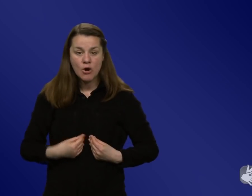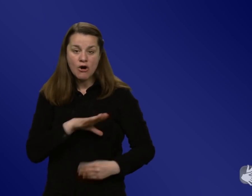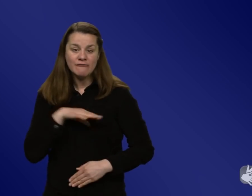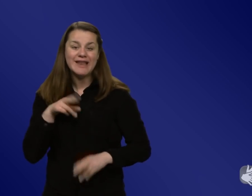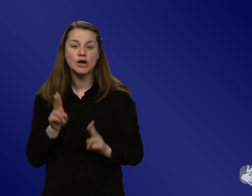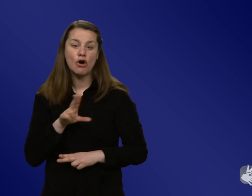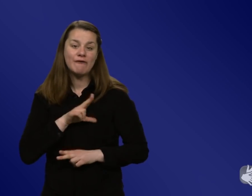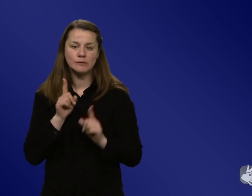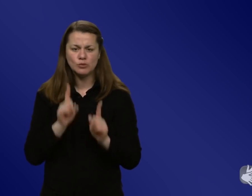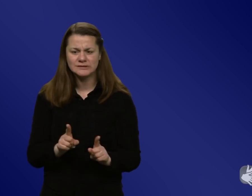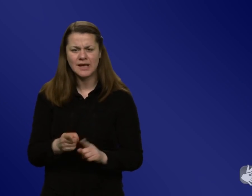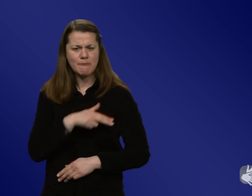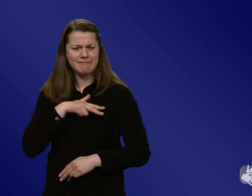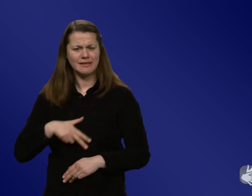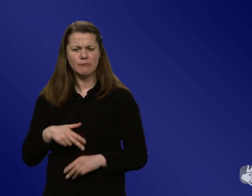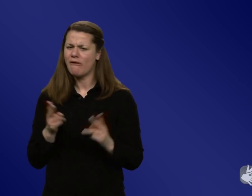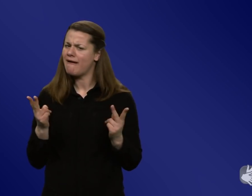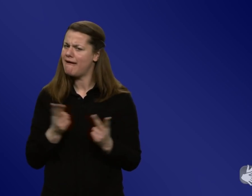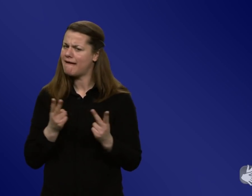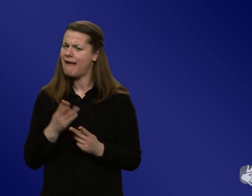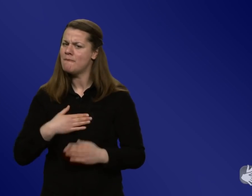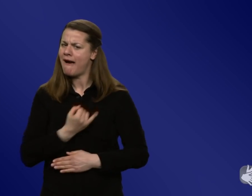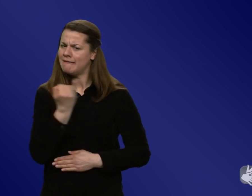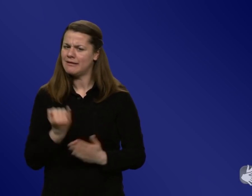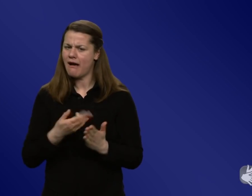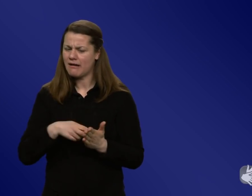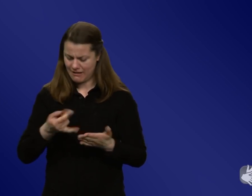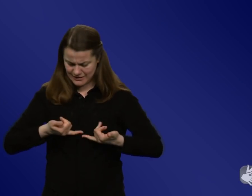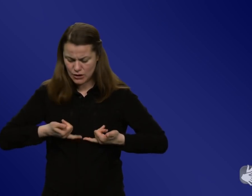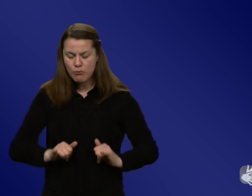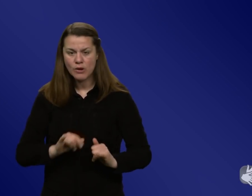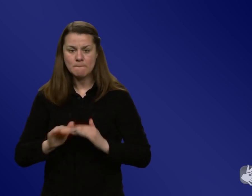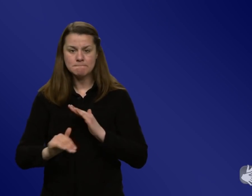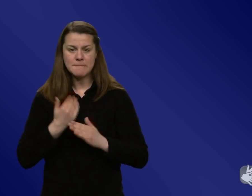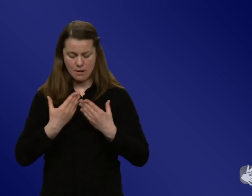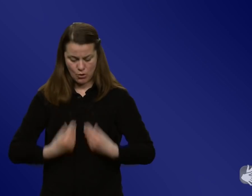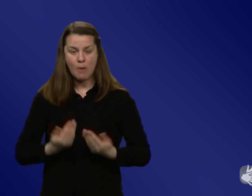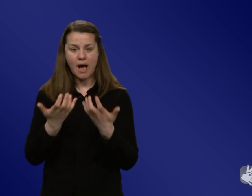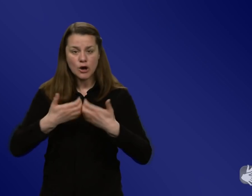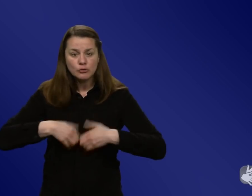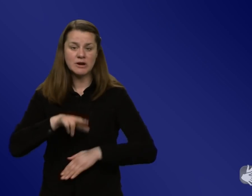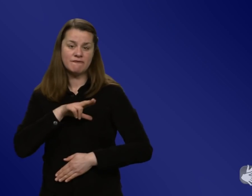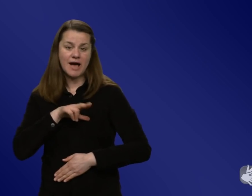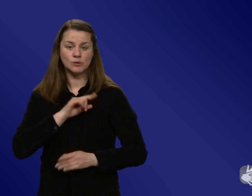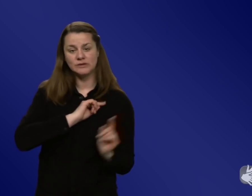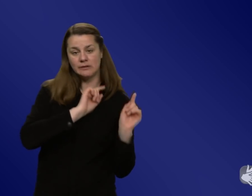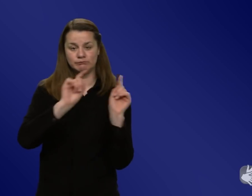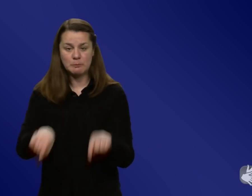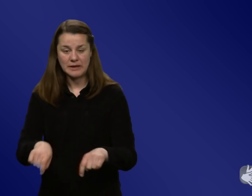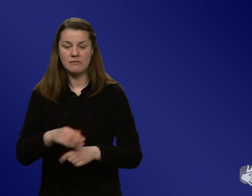weil es war klar, wenn mein Jahrgang dran ist, dann kriege ich eine E-Mail, ich muss einfach warten und dann gehe ich da hin. Also es war möglichst einfach gemacht.